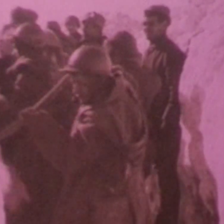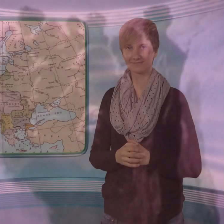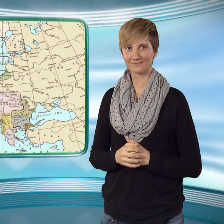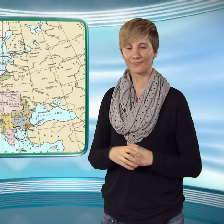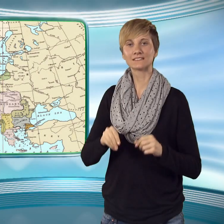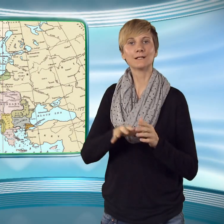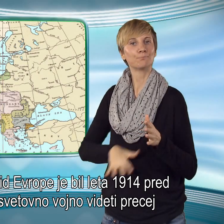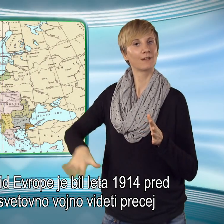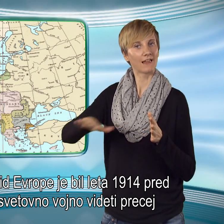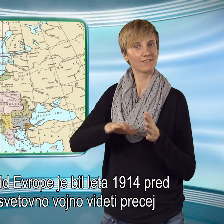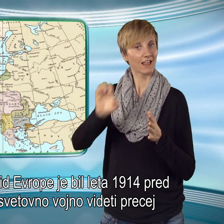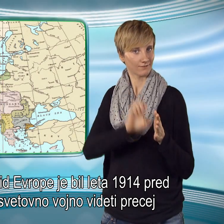Zemljevite Evrope